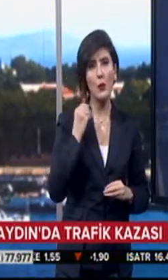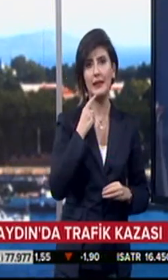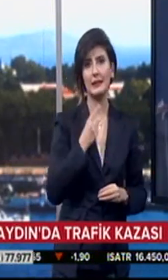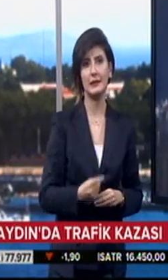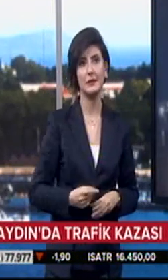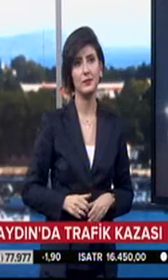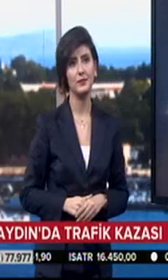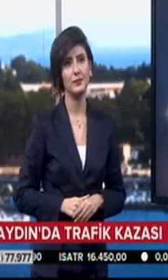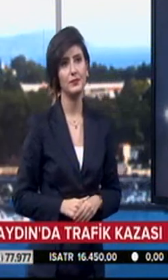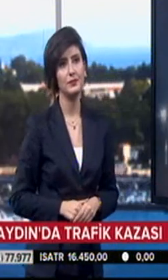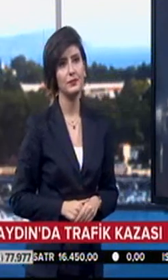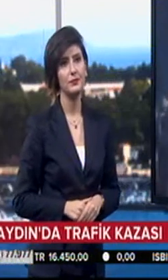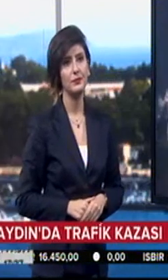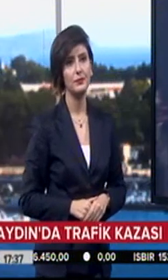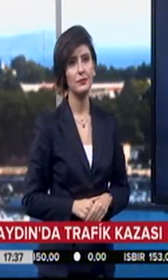olduğu belirtildi.